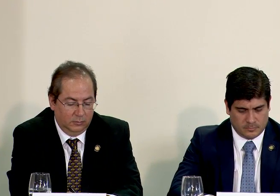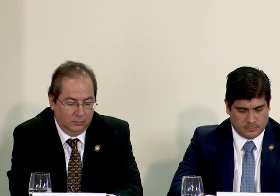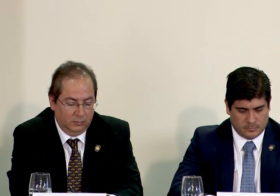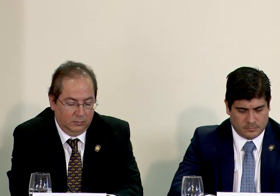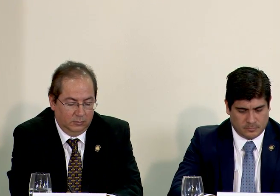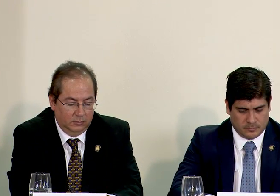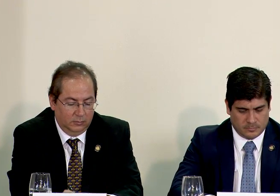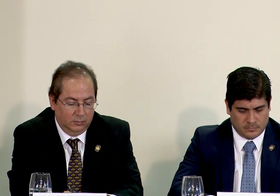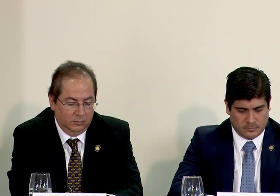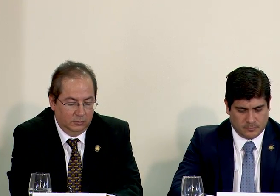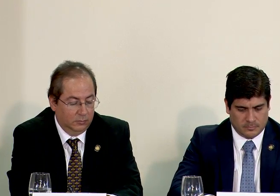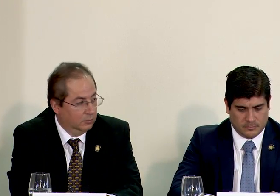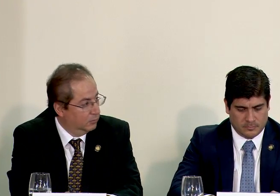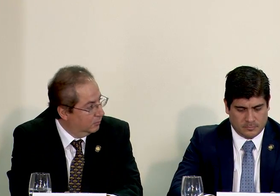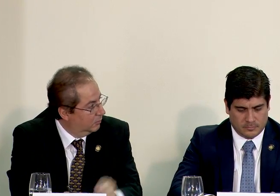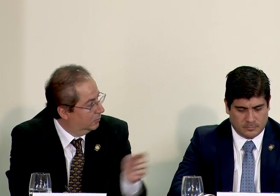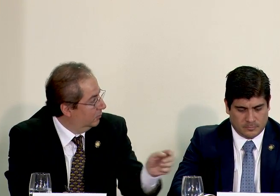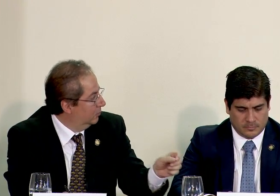esta materia